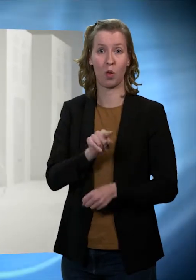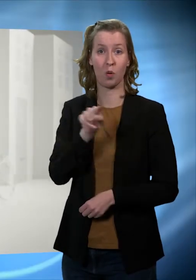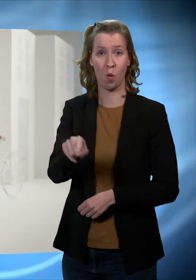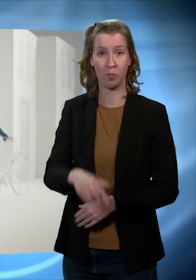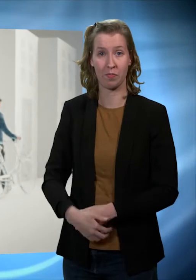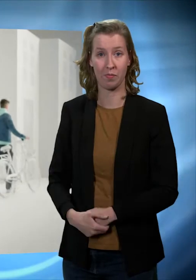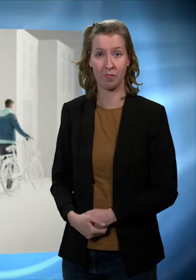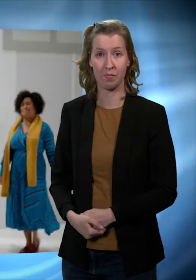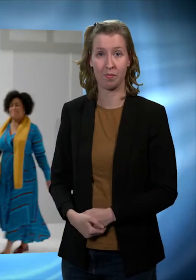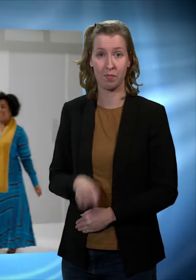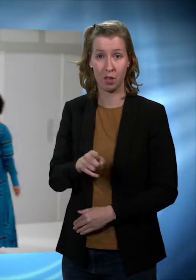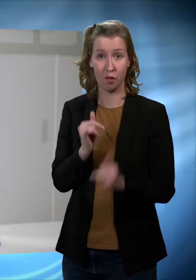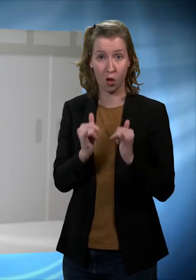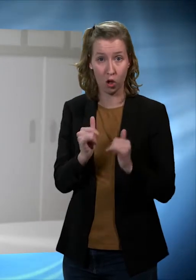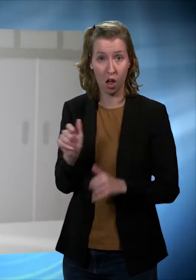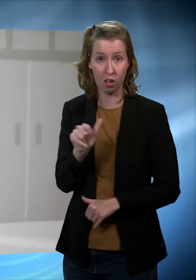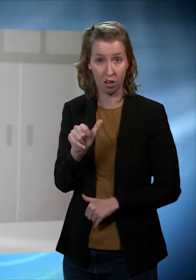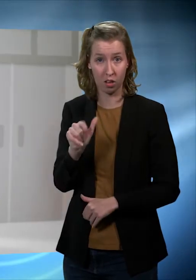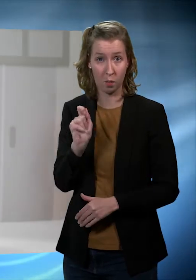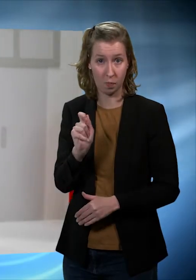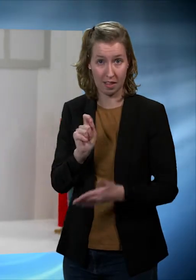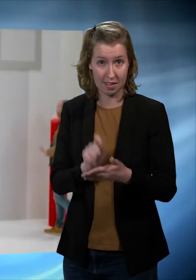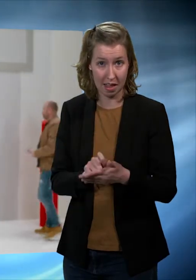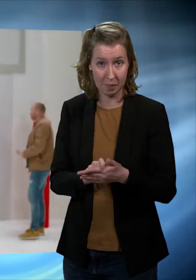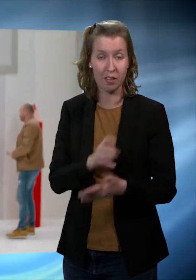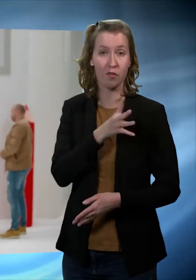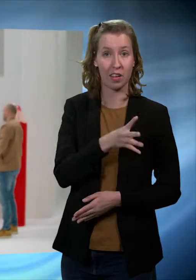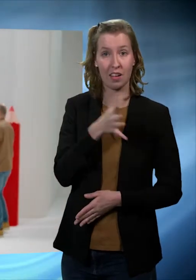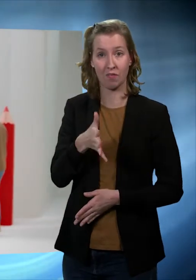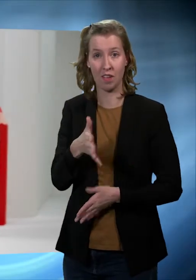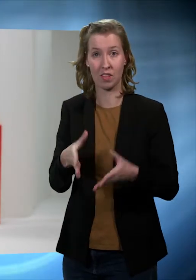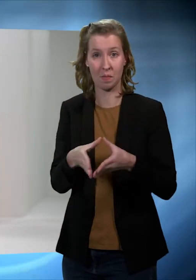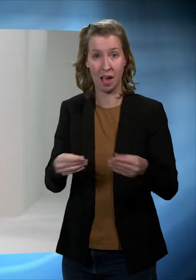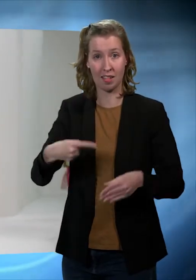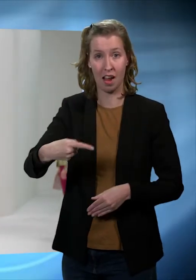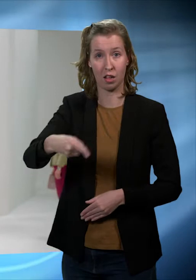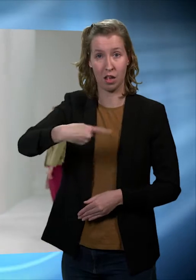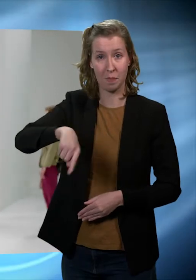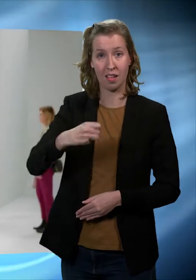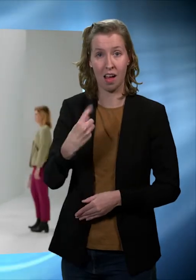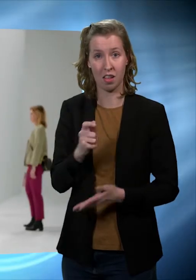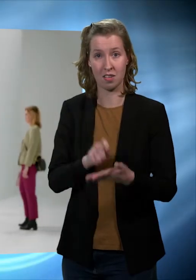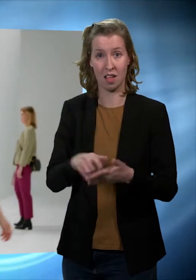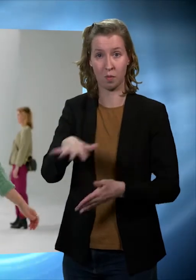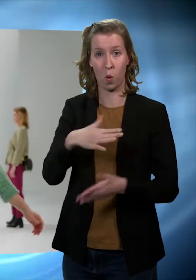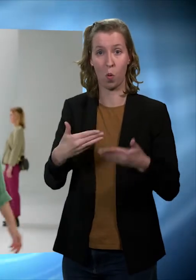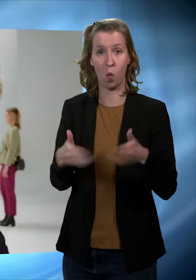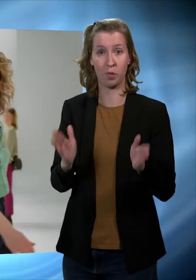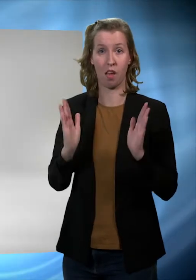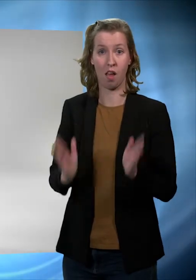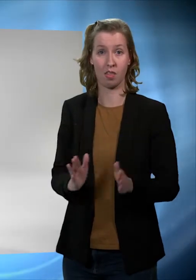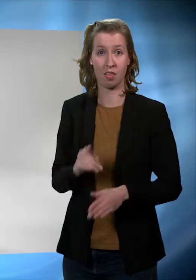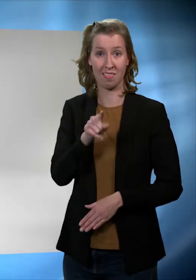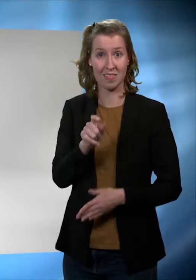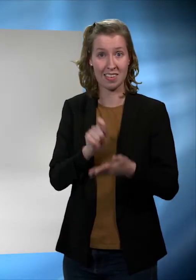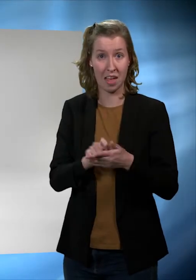jouw gemeente gebeurt. Wil je liever op een ander moment stemmen? Op 14 en 15 maart is in elke gemeente al een aantal stemlokalen open.